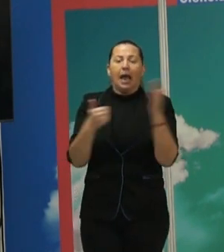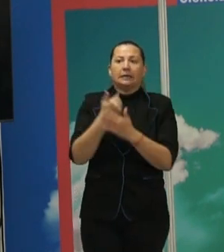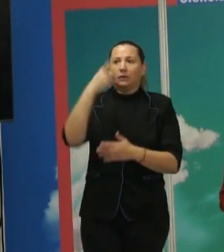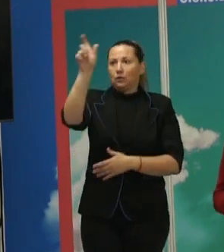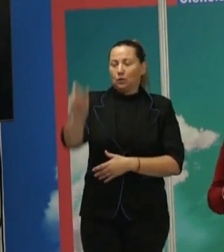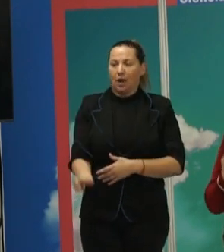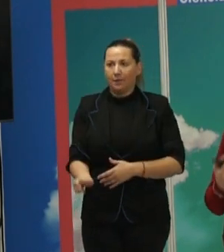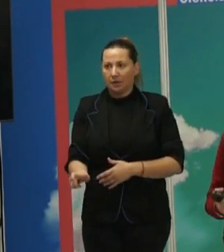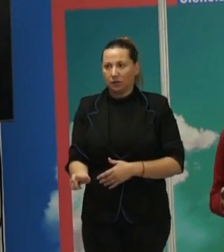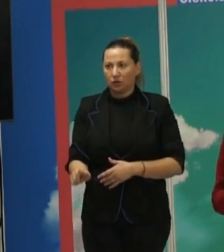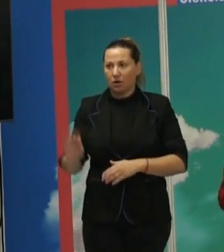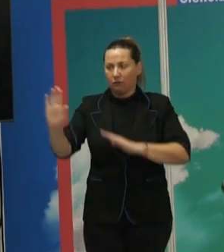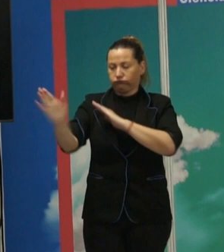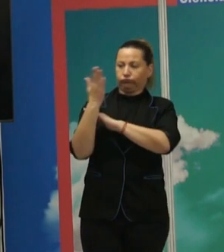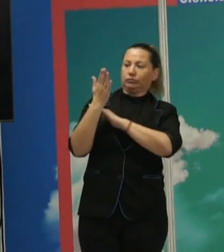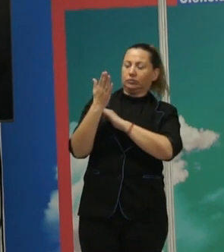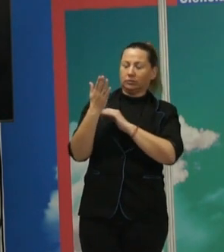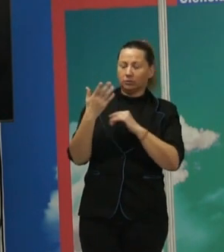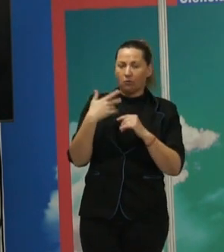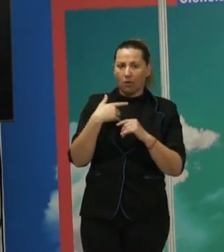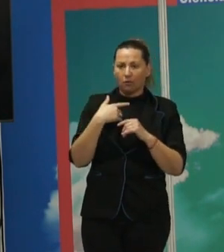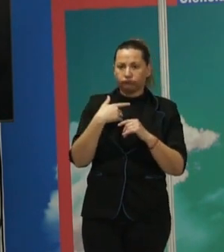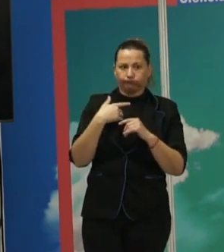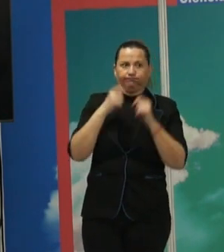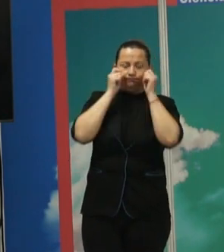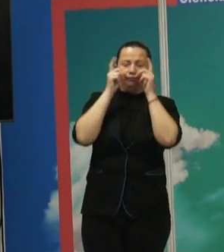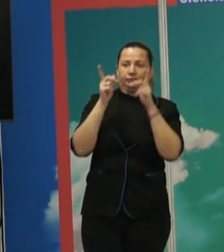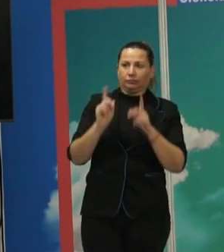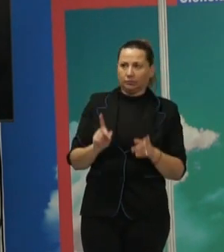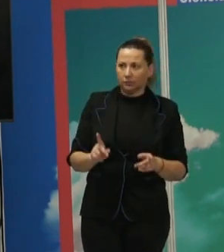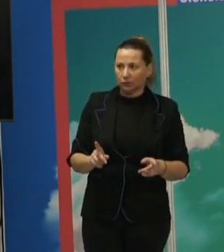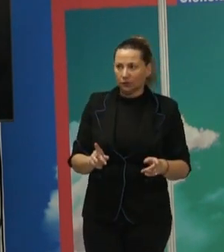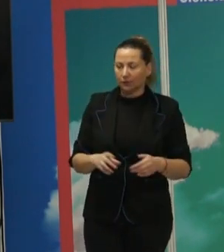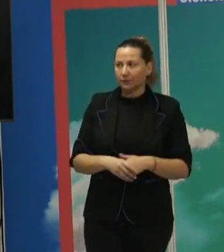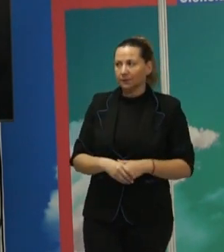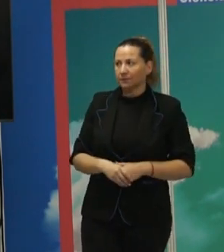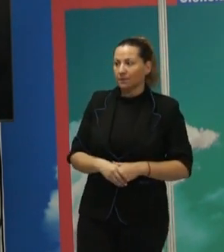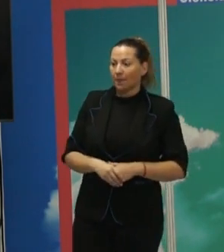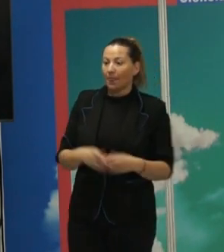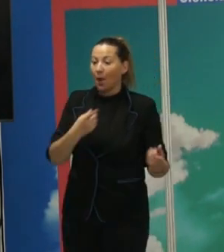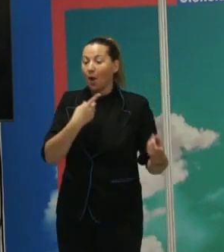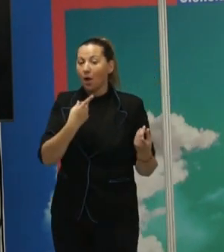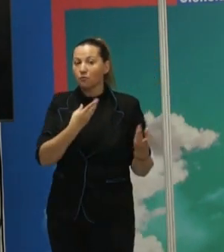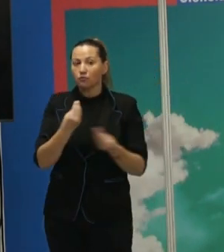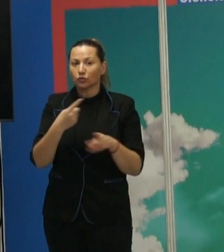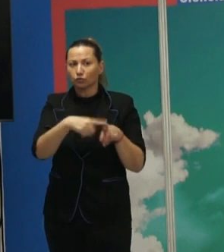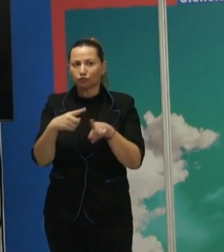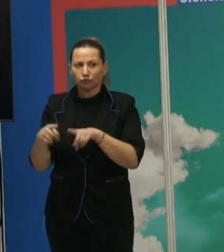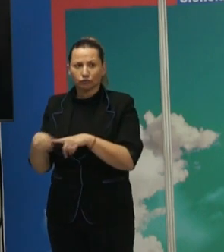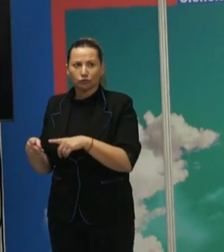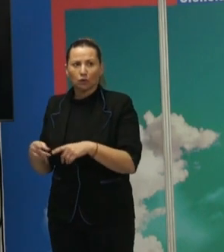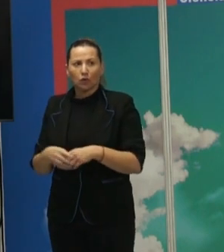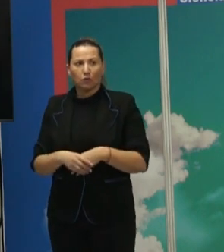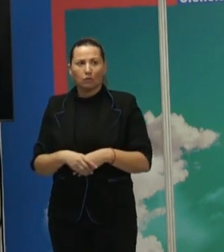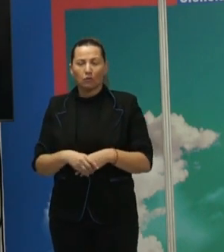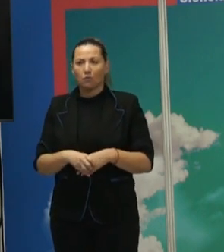consciente de los elementos que te identifican, muchas veces ni siquiera te das cuenta. Y son múltiples. Hay casi cualquier cosa,